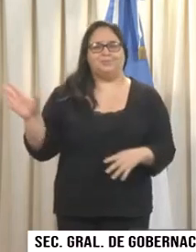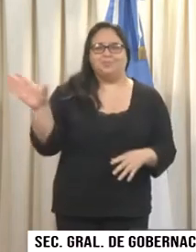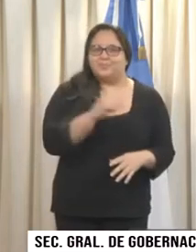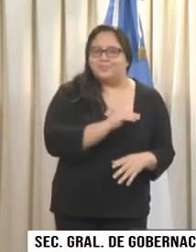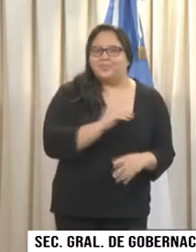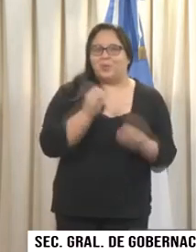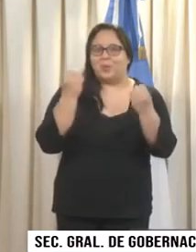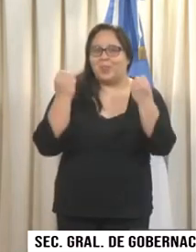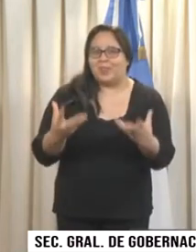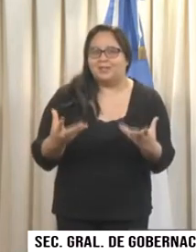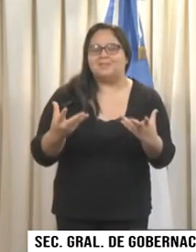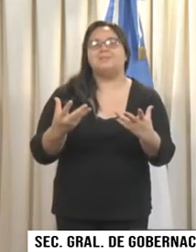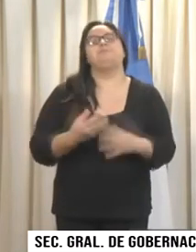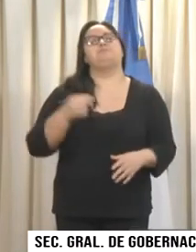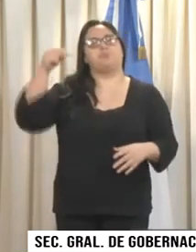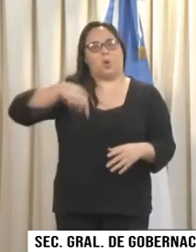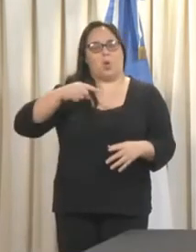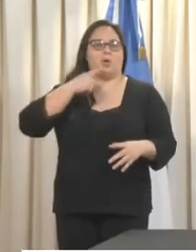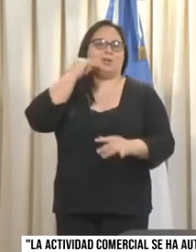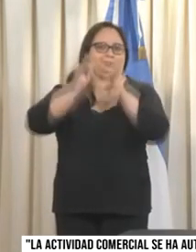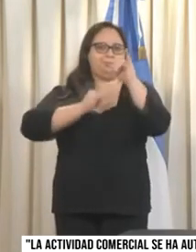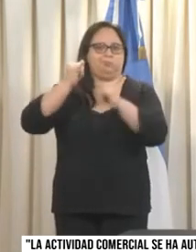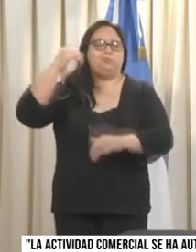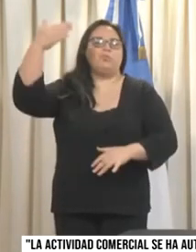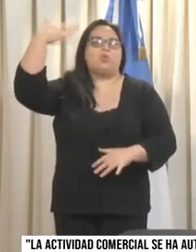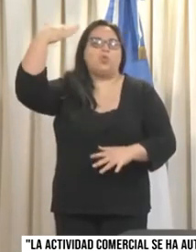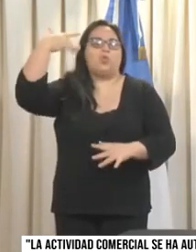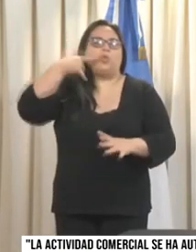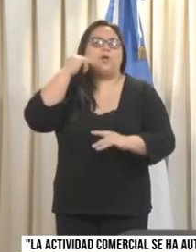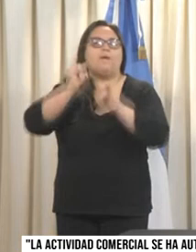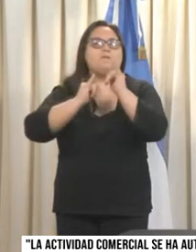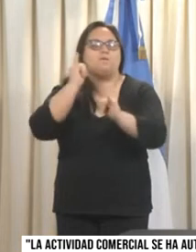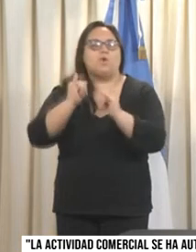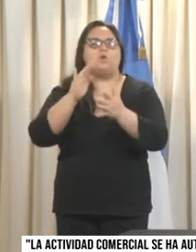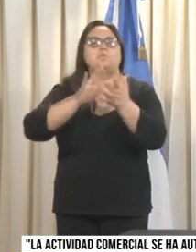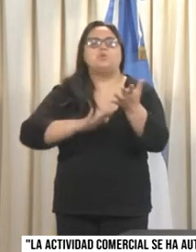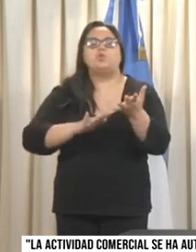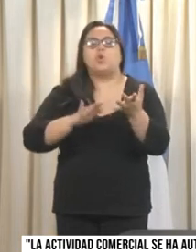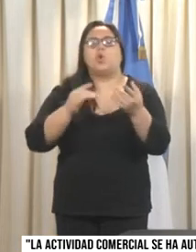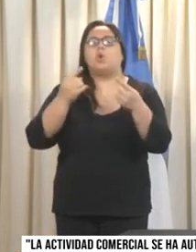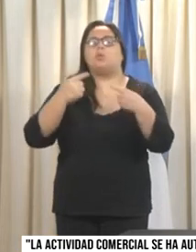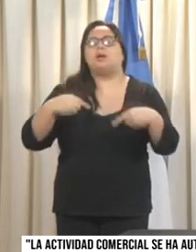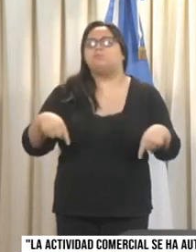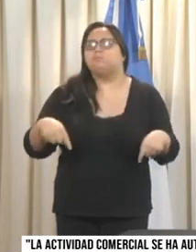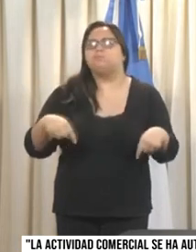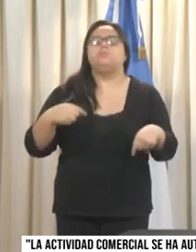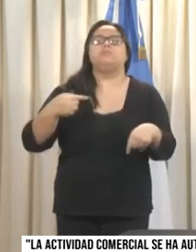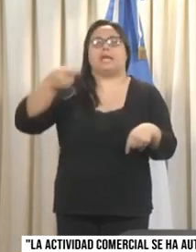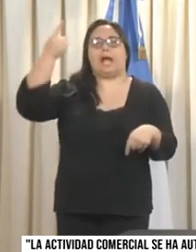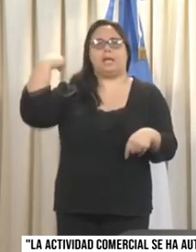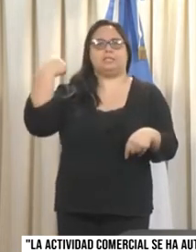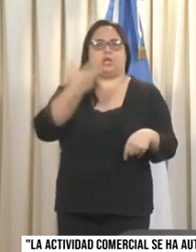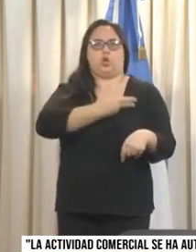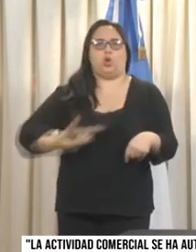Hoy vamos a brindar un nuevo informe, en este caso respecto al anuncio del gobernador de la provincia,